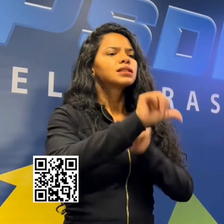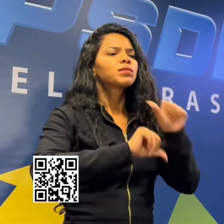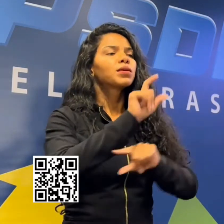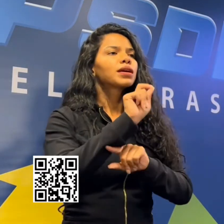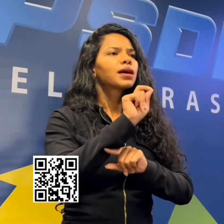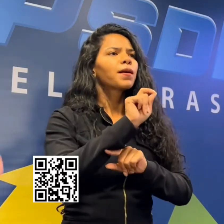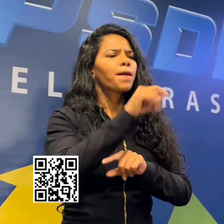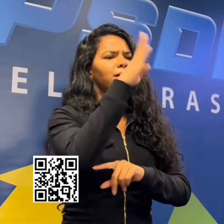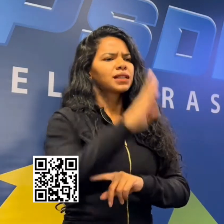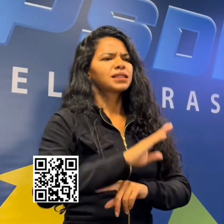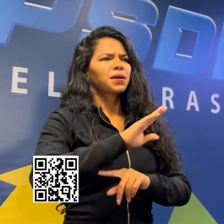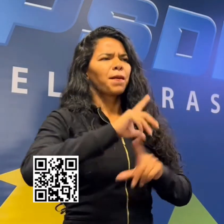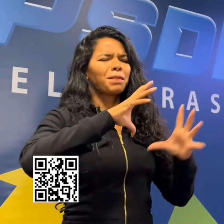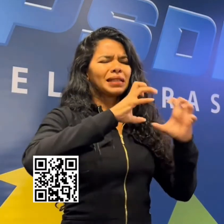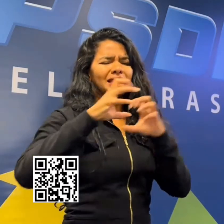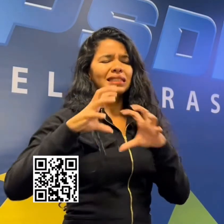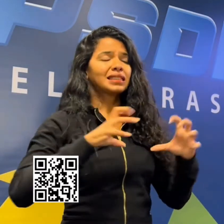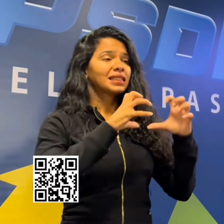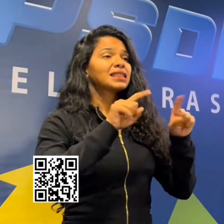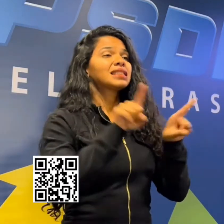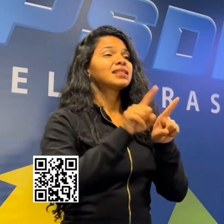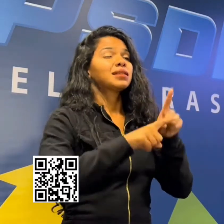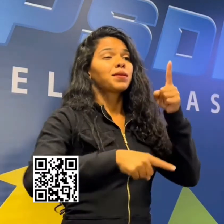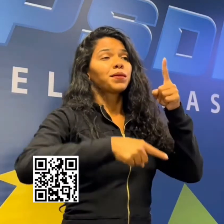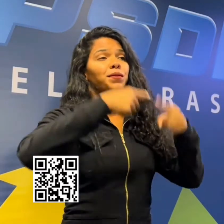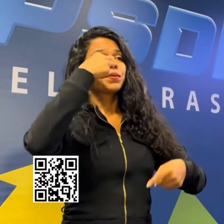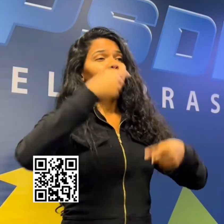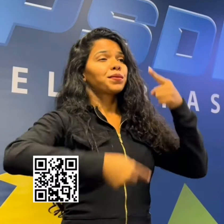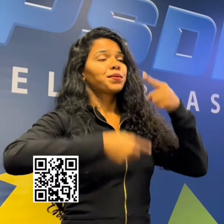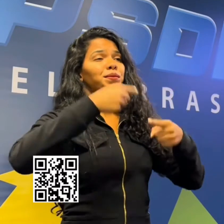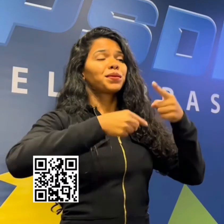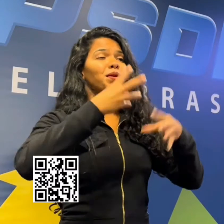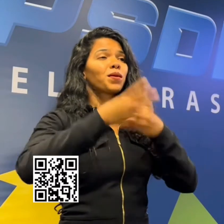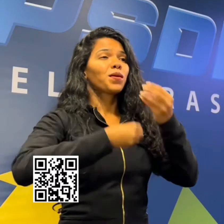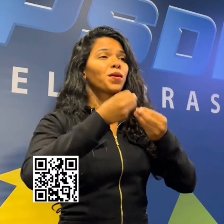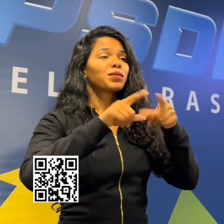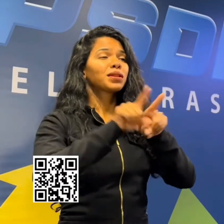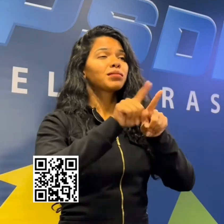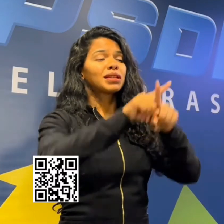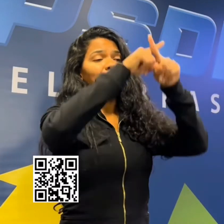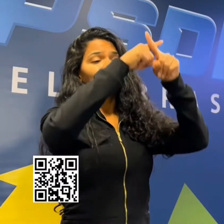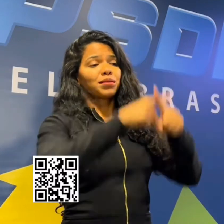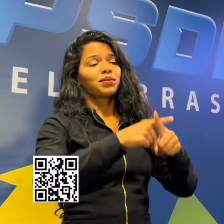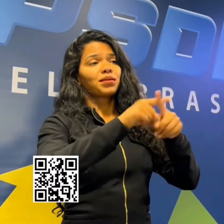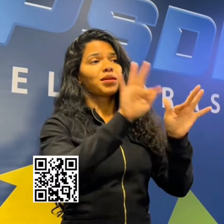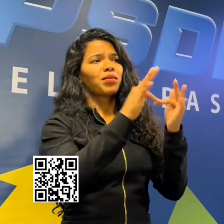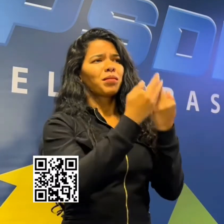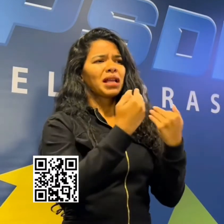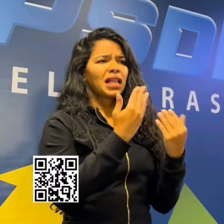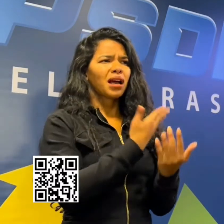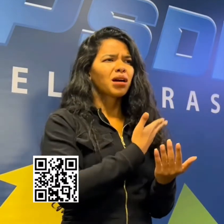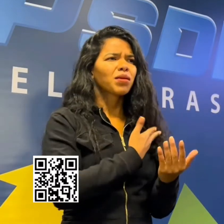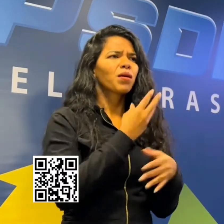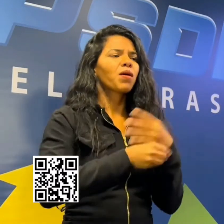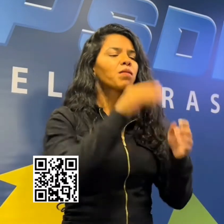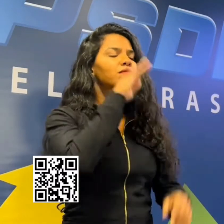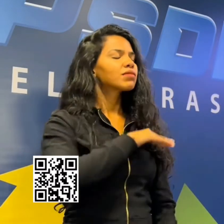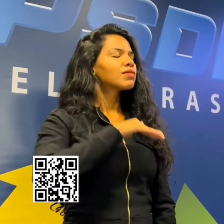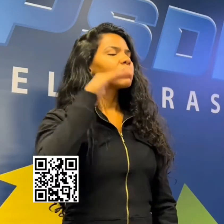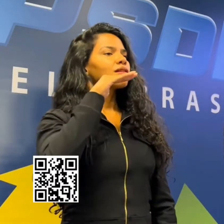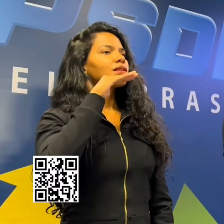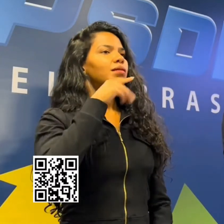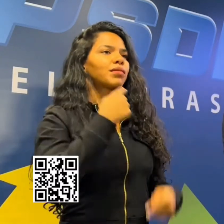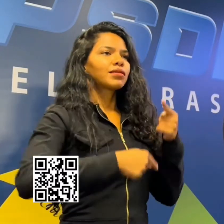no Brasil da desunião, no Brasil do conflito, no Brasil da briga entre familiares e amigos, no Brasil da arrogância política,